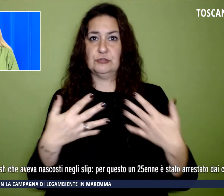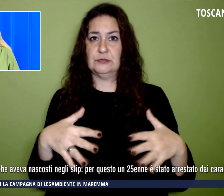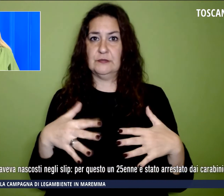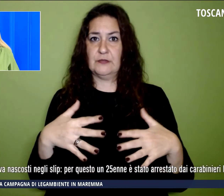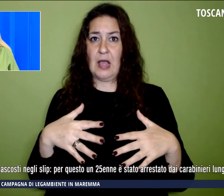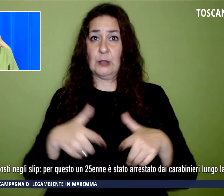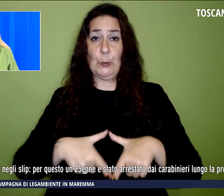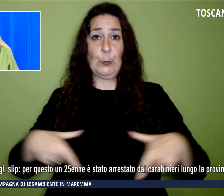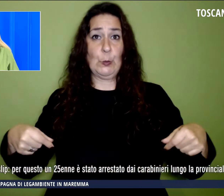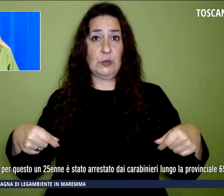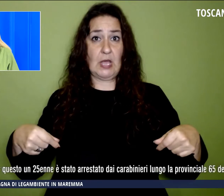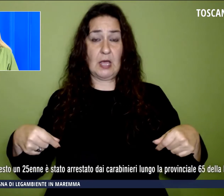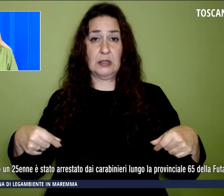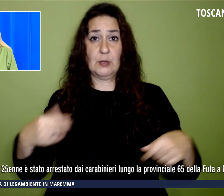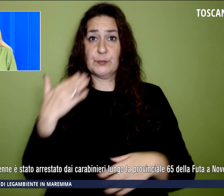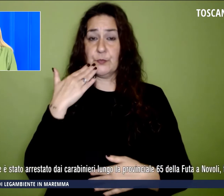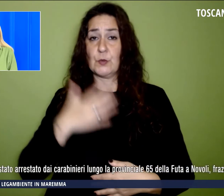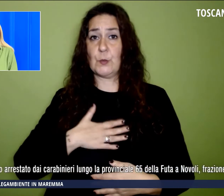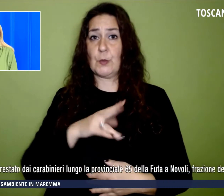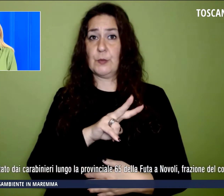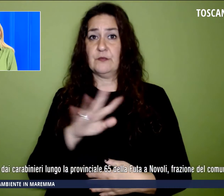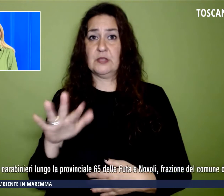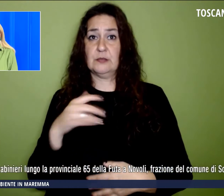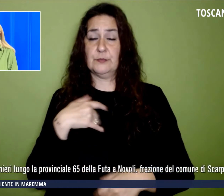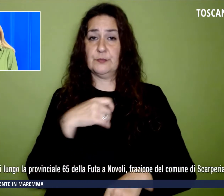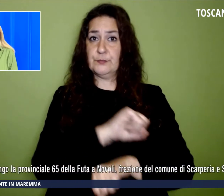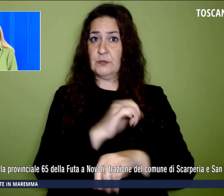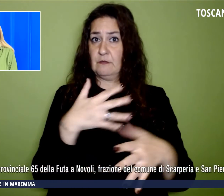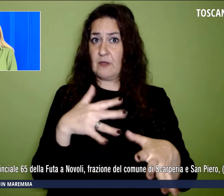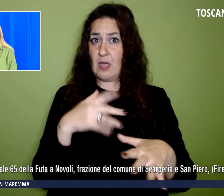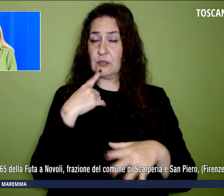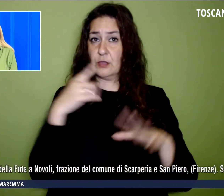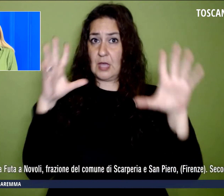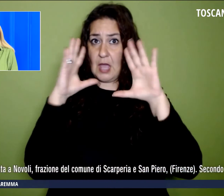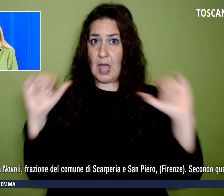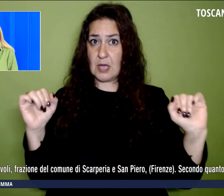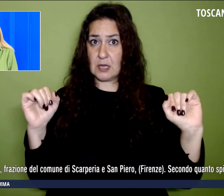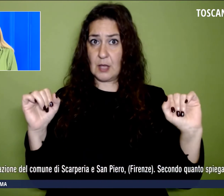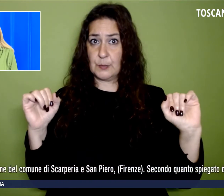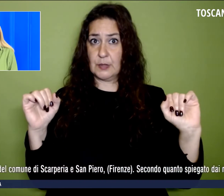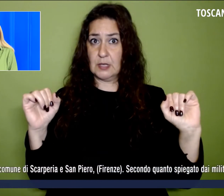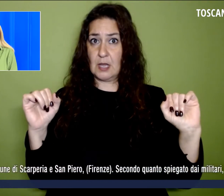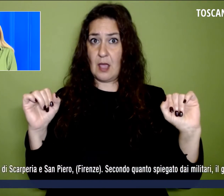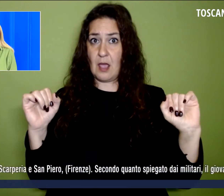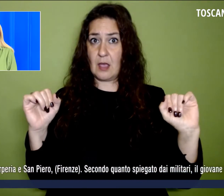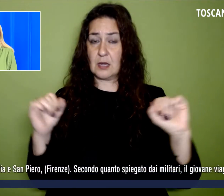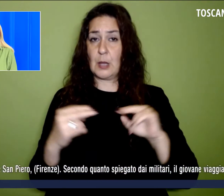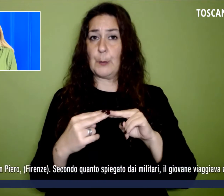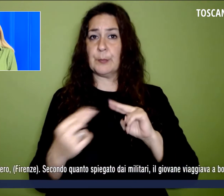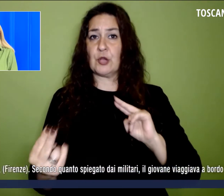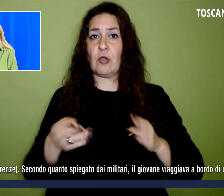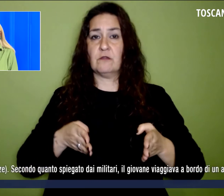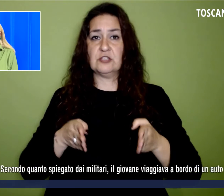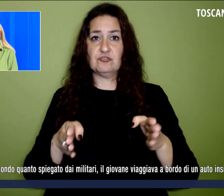un 25enne è stato arrestato dai carabinieri lungo la provinciale 65 della